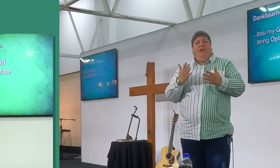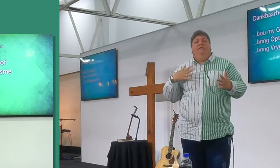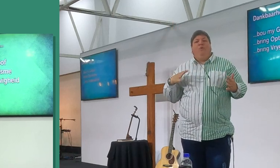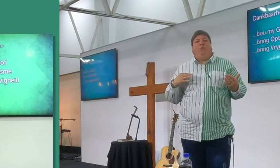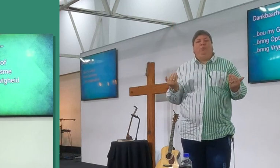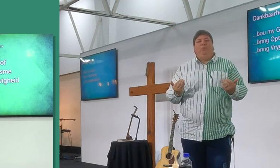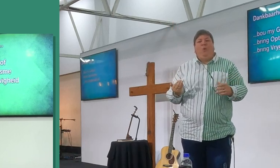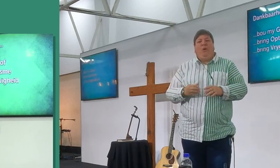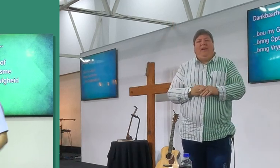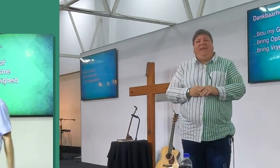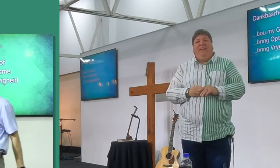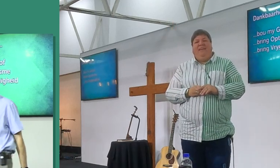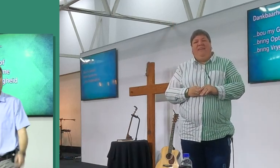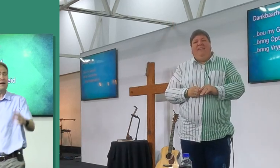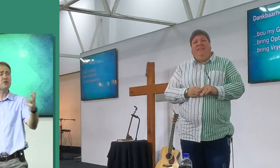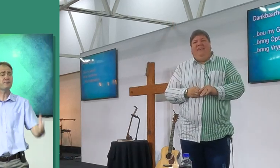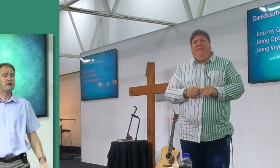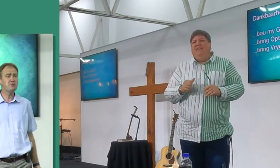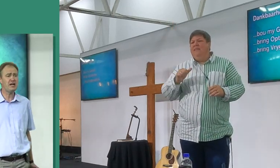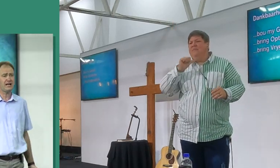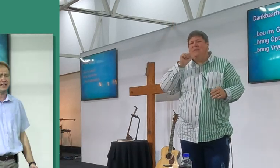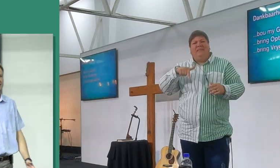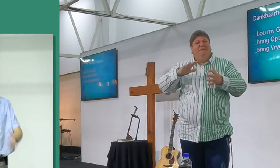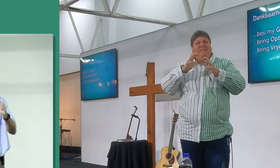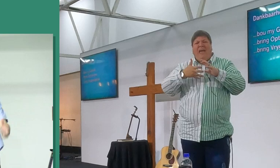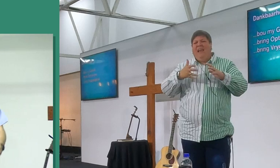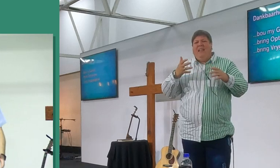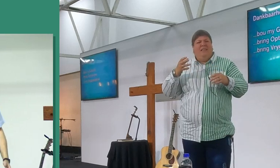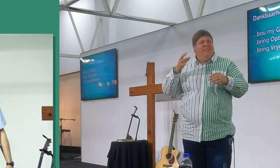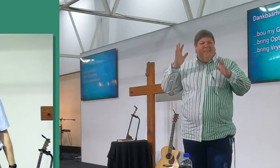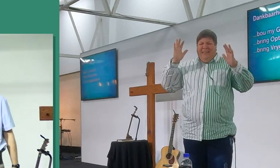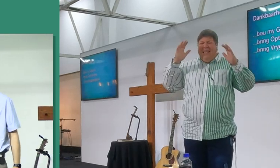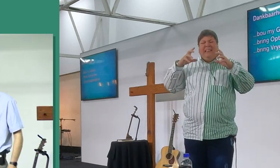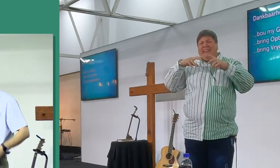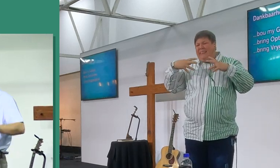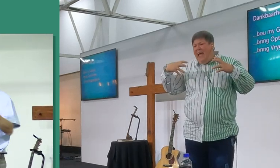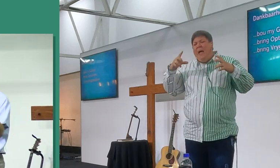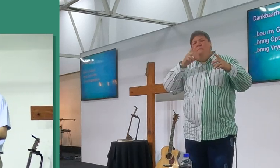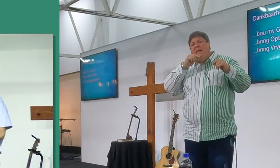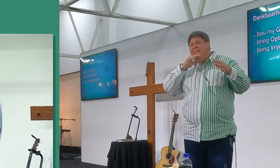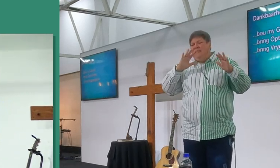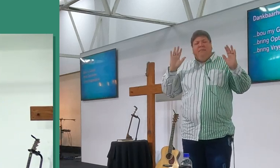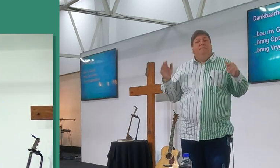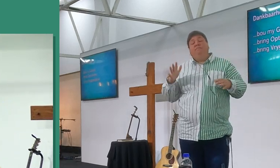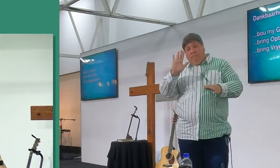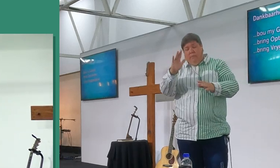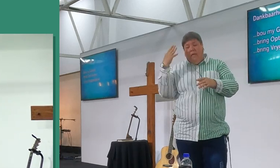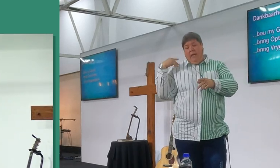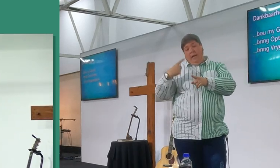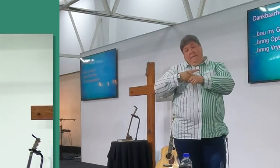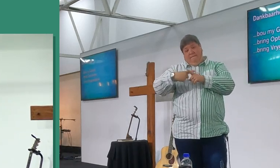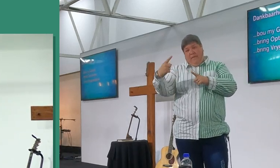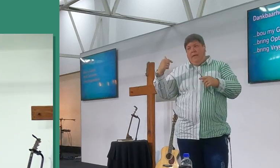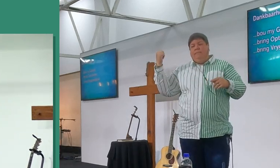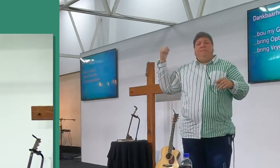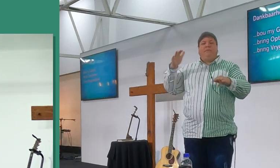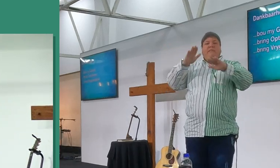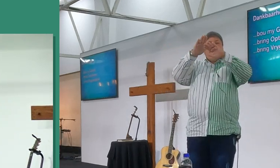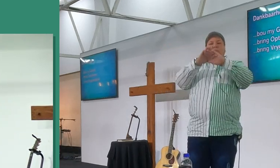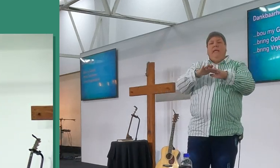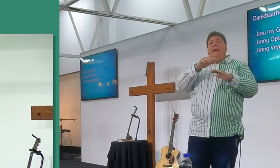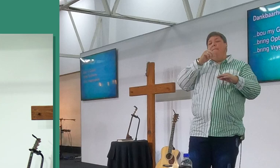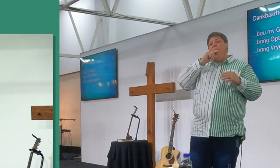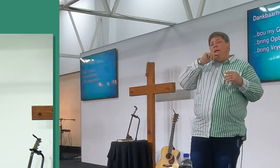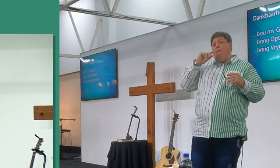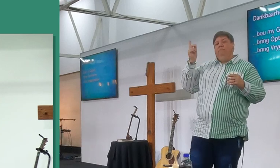Ja, ok, so dit bring optimisme, dit bring ook vrijmoedigheid, dit bring ook vrijmoedigheid, die laatste was in die week met die ouw, die herre het omgeseen met die groot